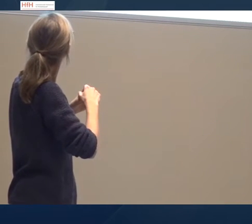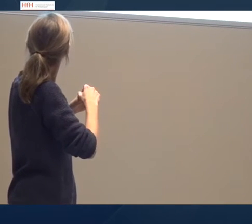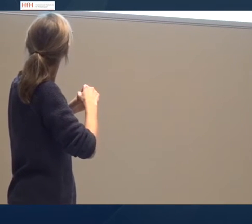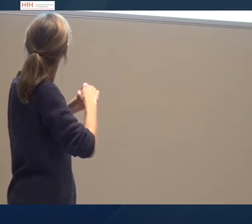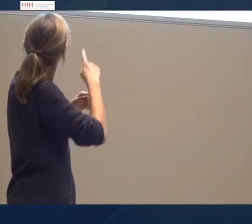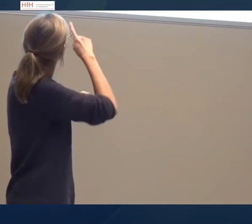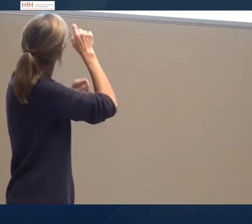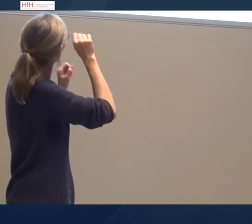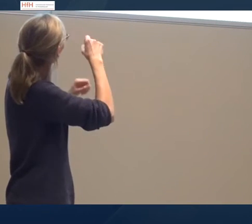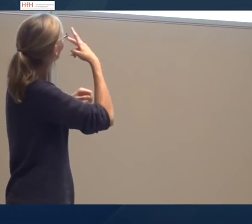dieser Folie.